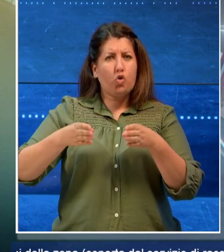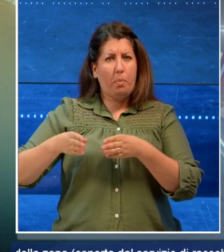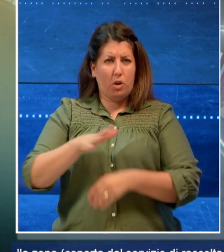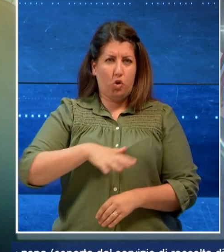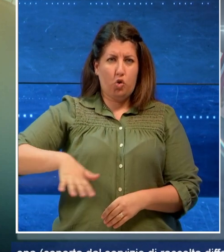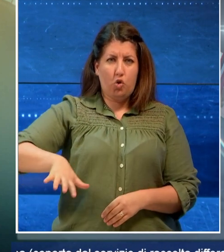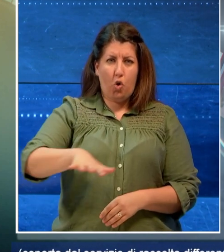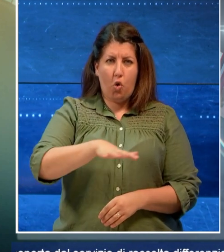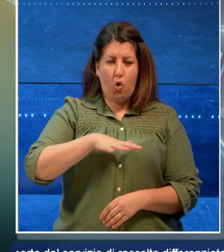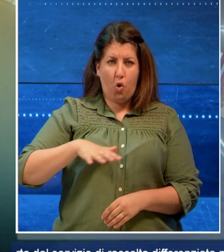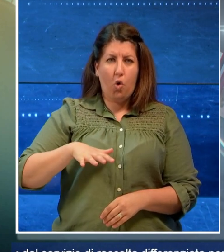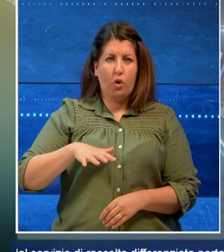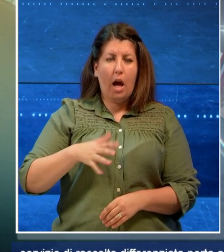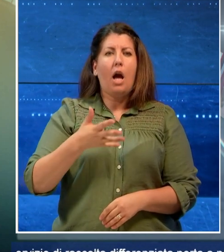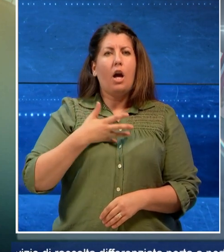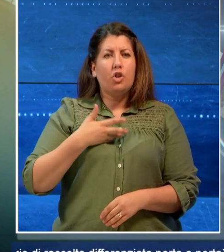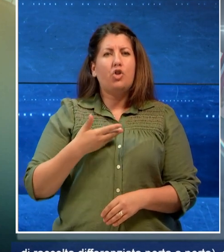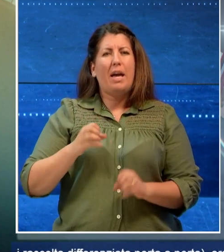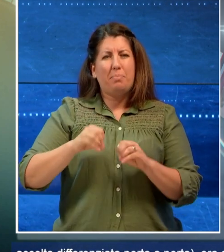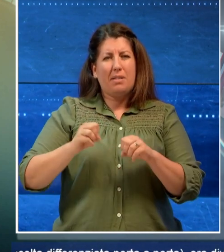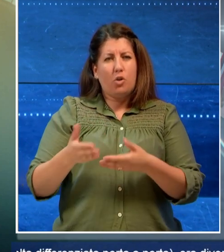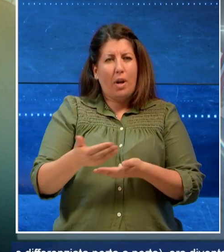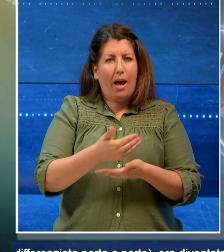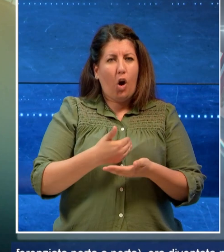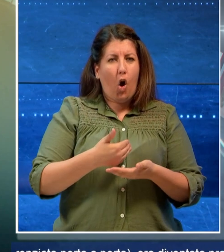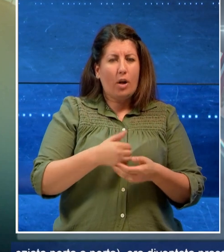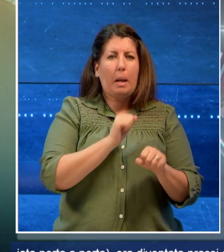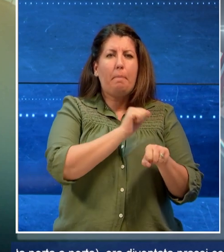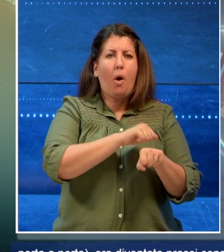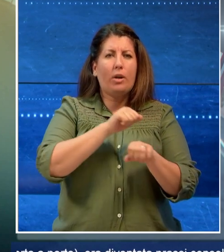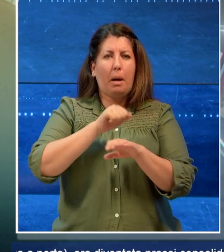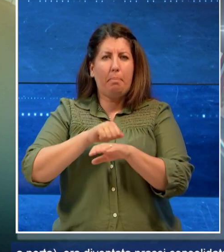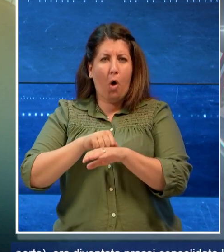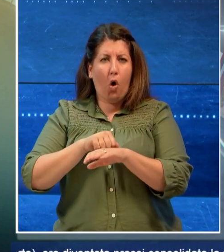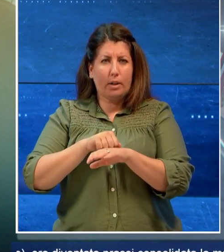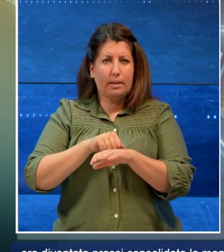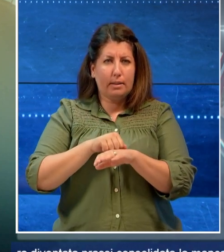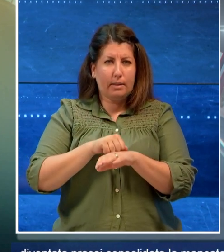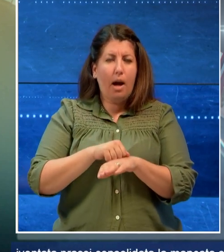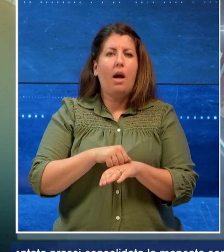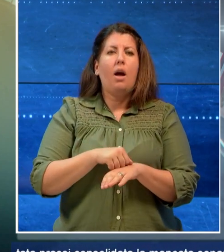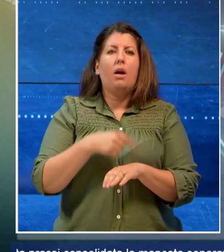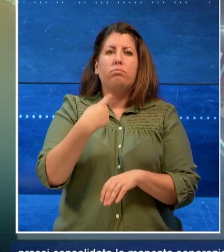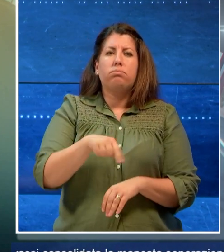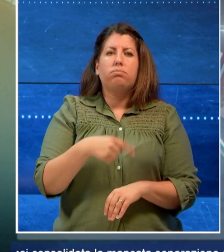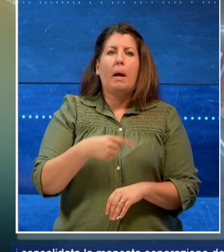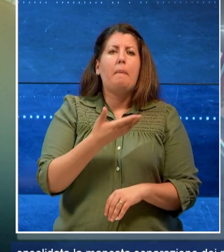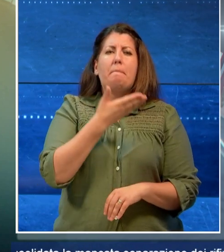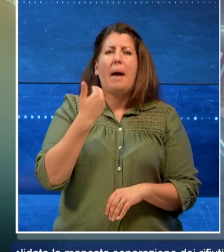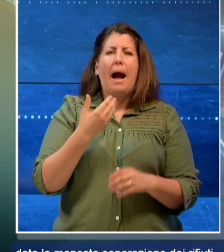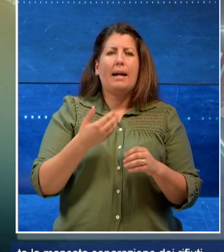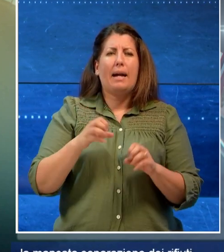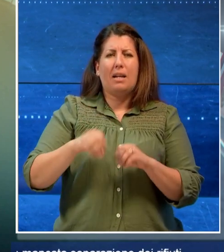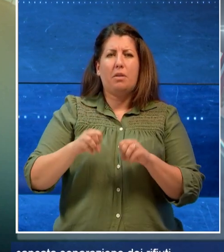servizio di raccolta porta a porta era diventata ormai prassi consolidata la mancata separazione